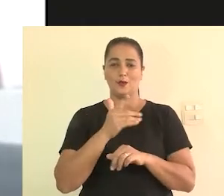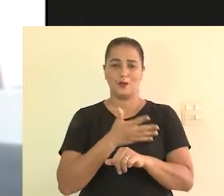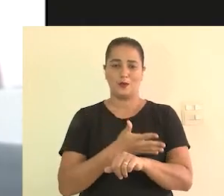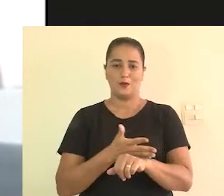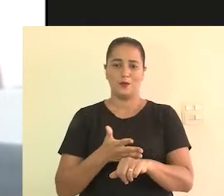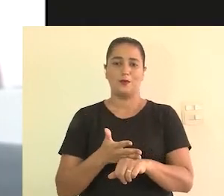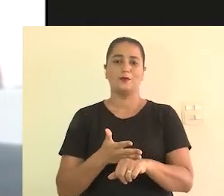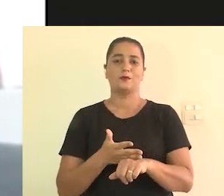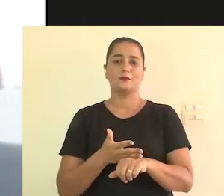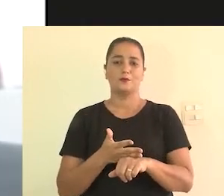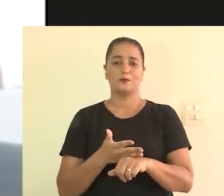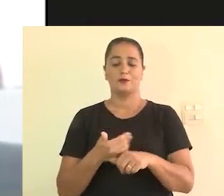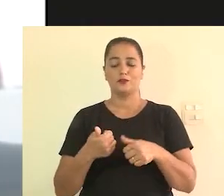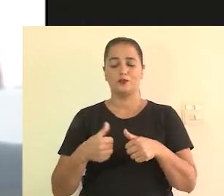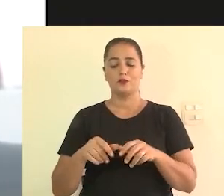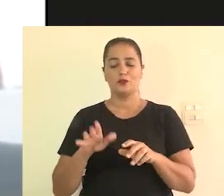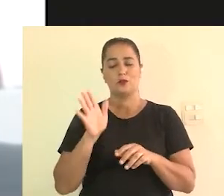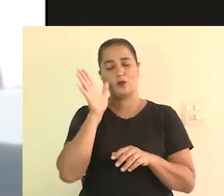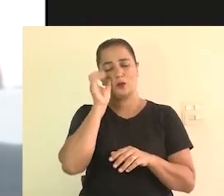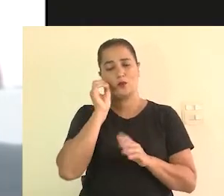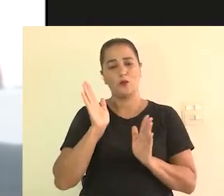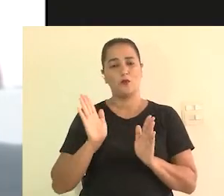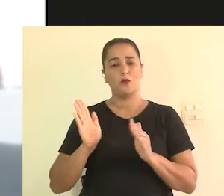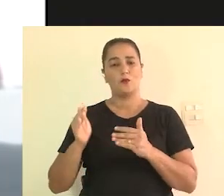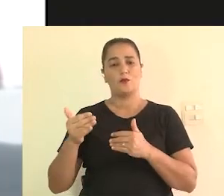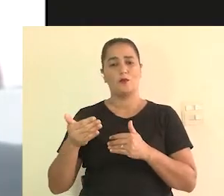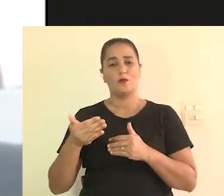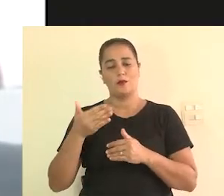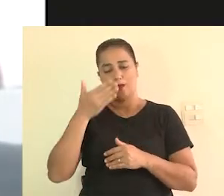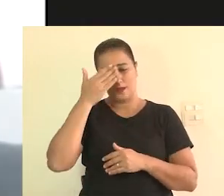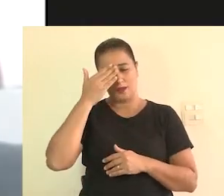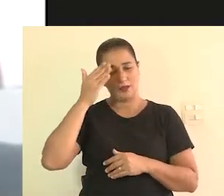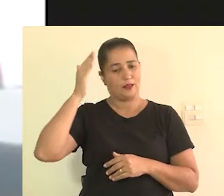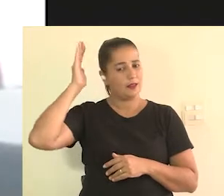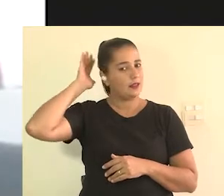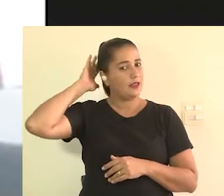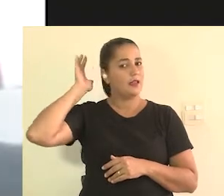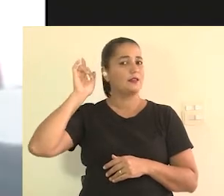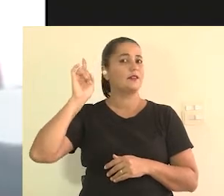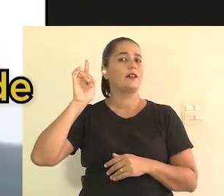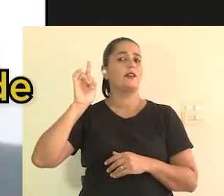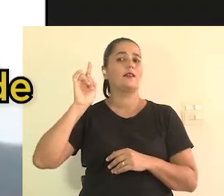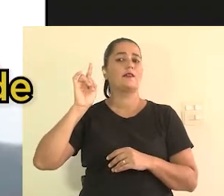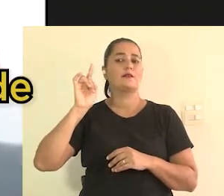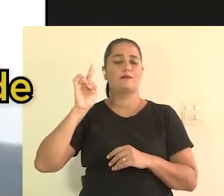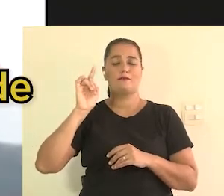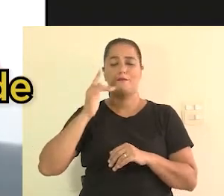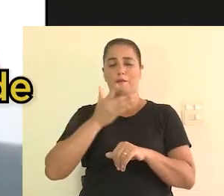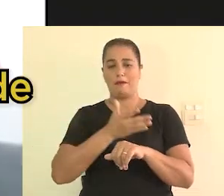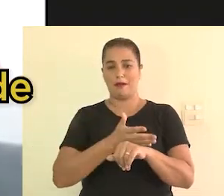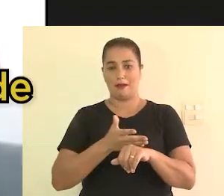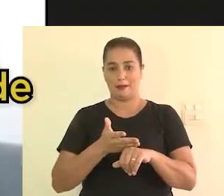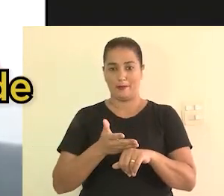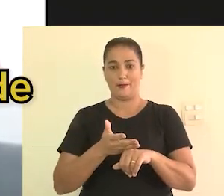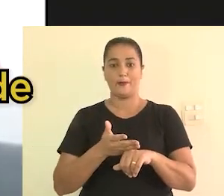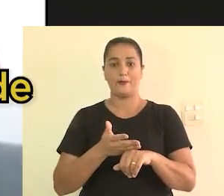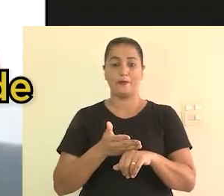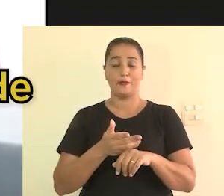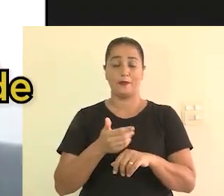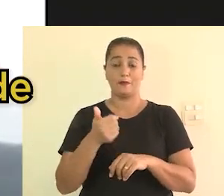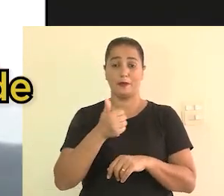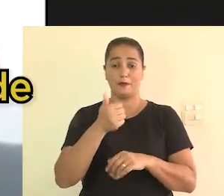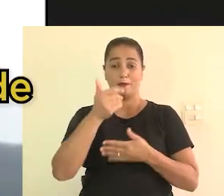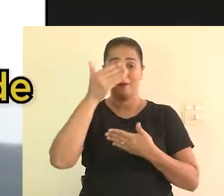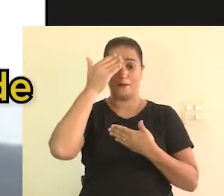branca. Estou aqui no meu quarto e atrás de mim uma parede branca. Em primeiro lugar, quero